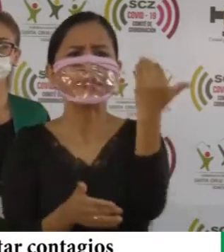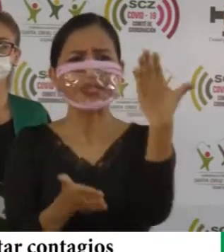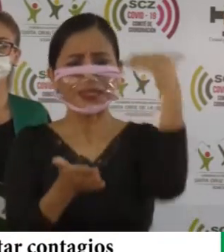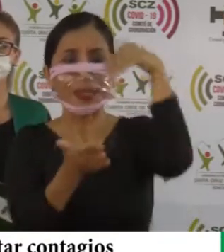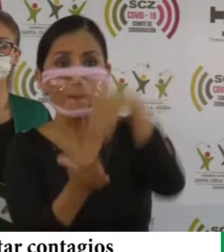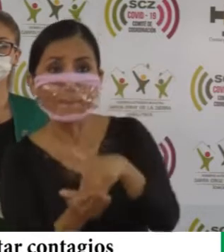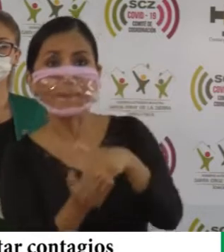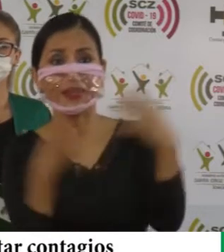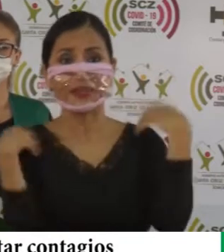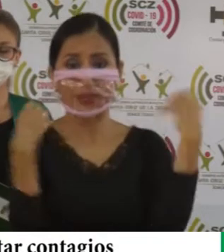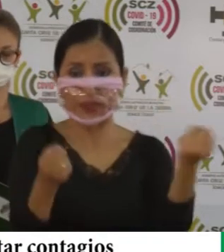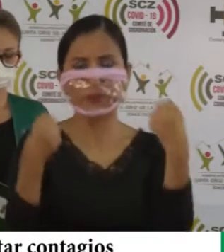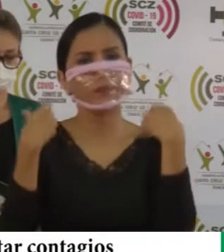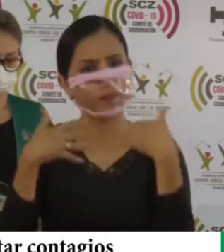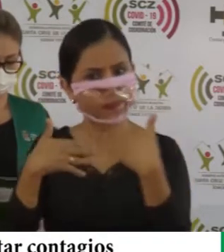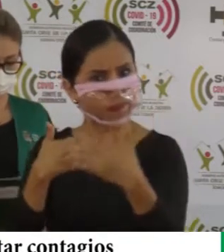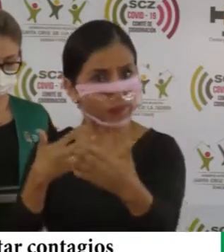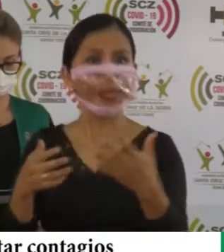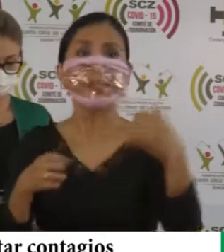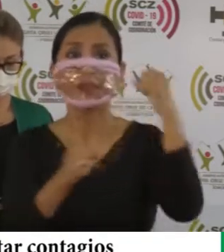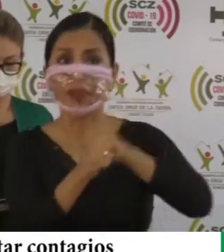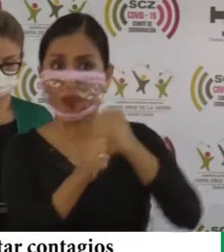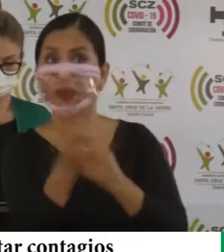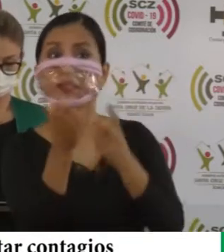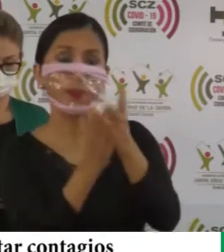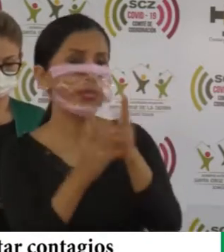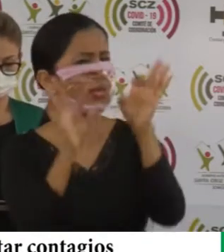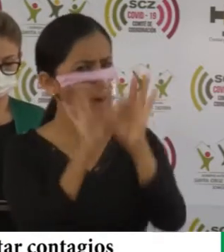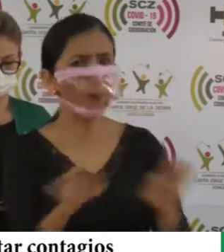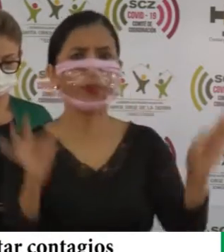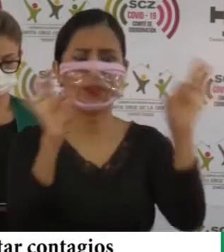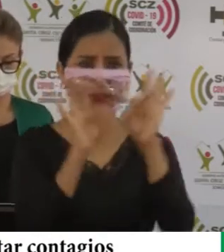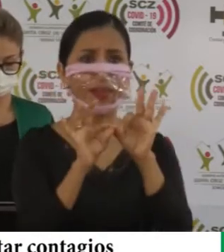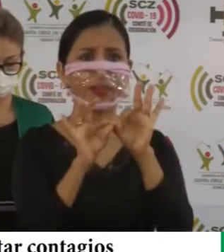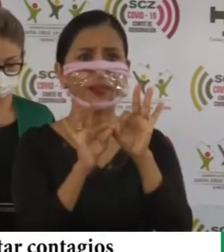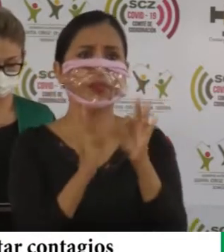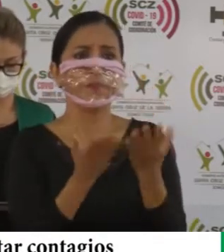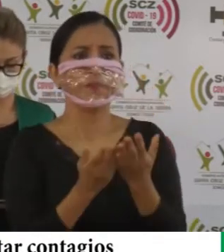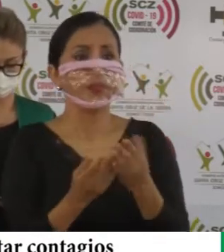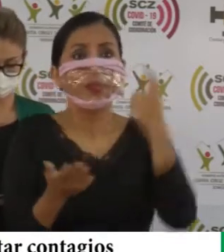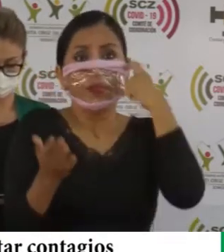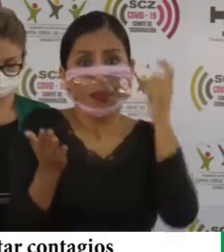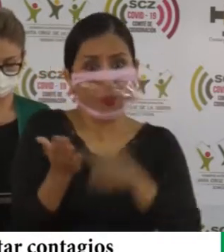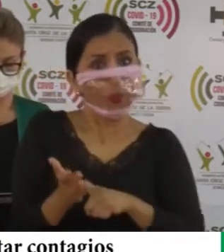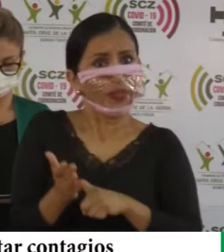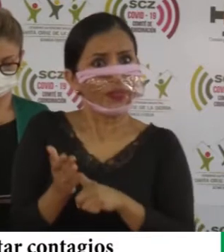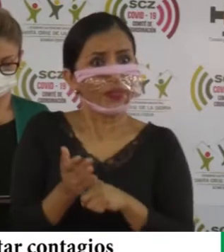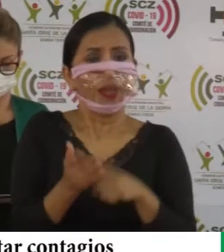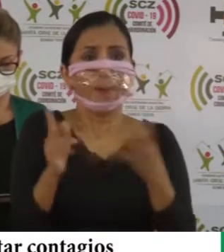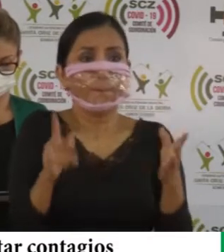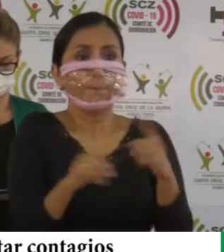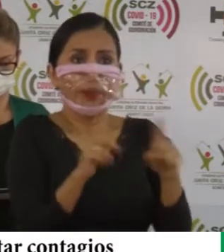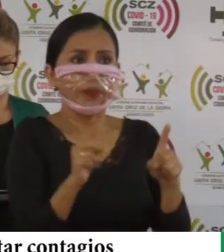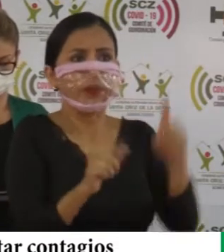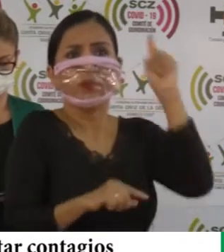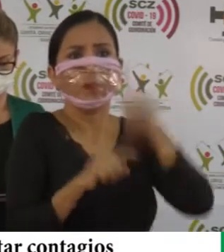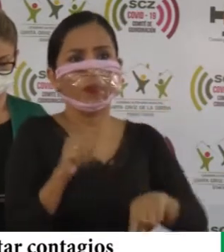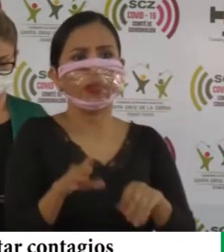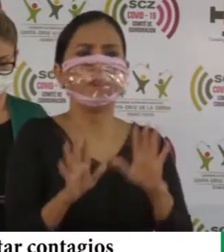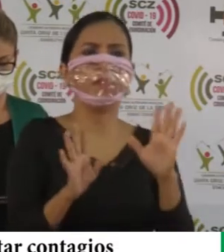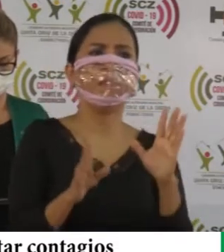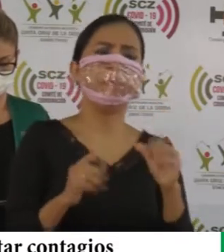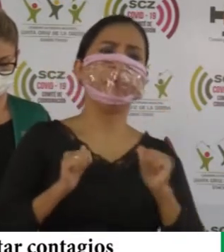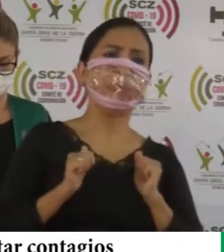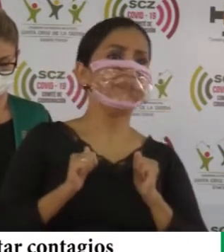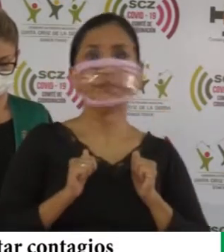recuperados realmente es un trabajo muy importante tenemos que tomar en cuenta pero tampoco podemos bajar la guardia